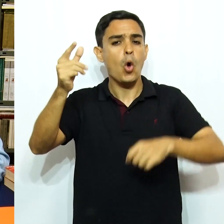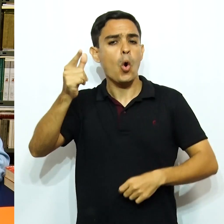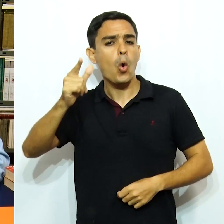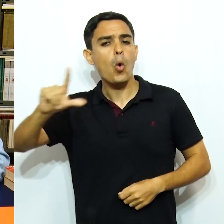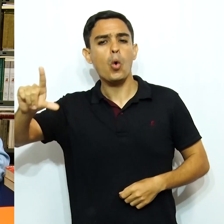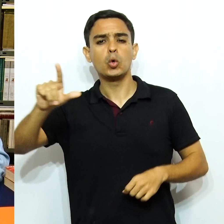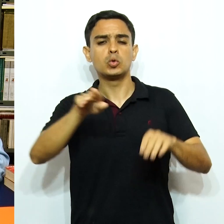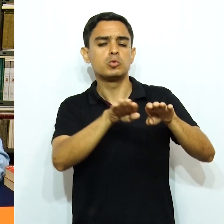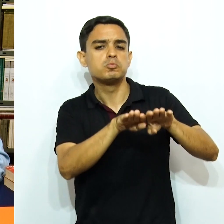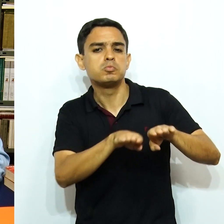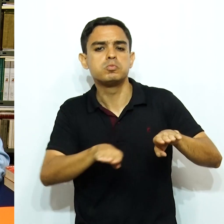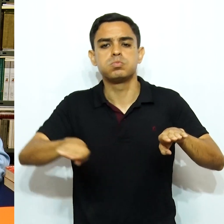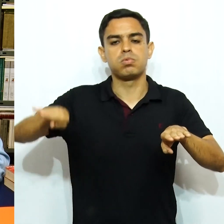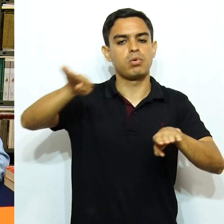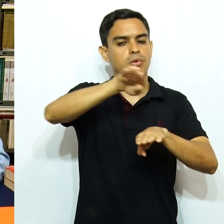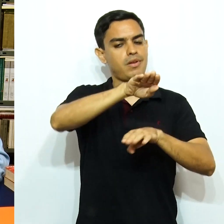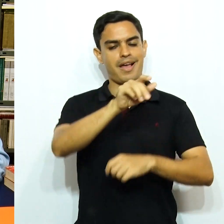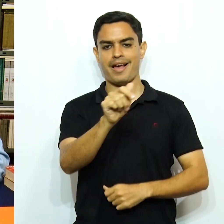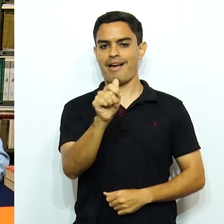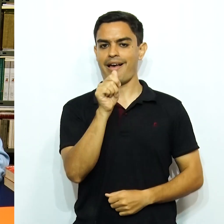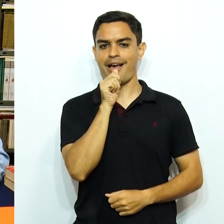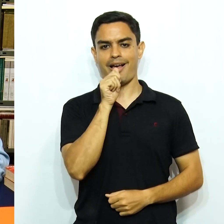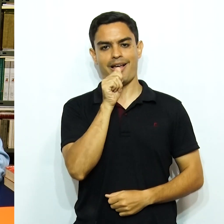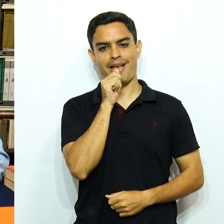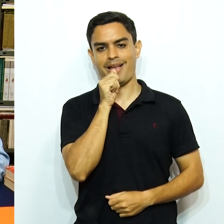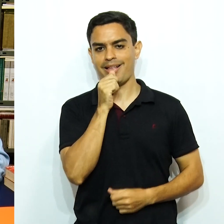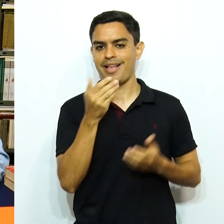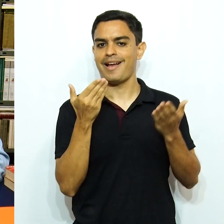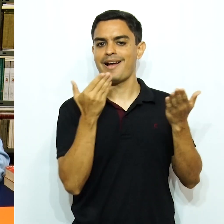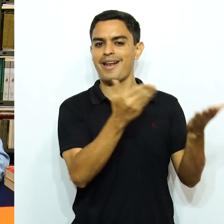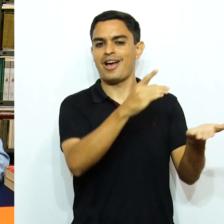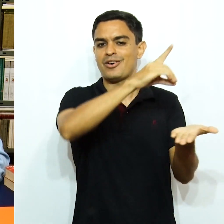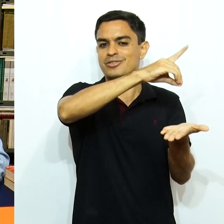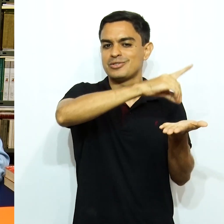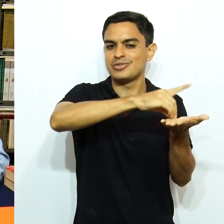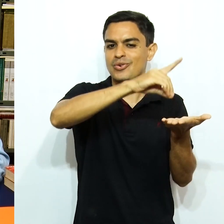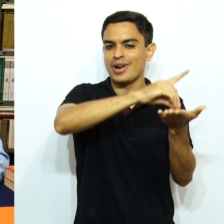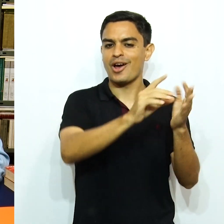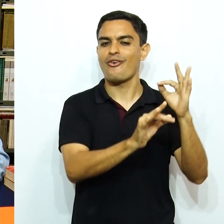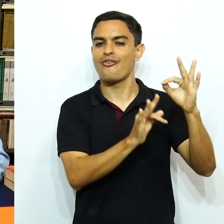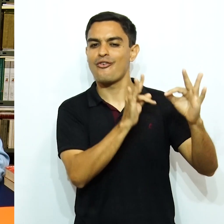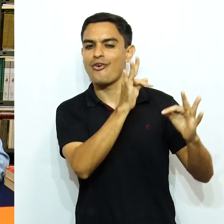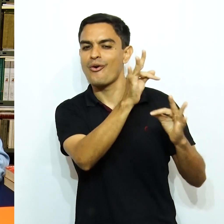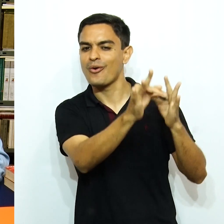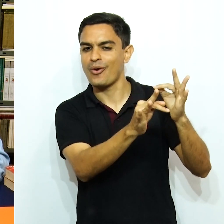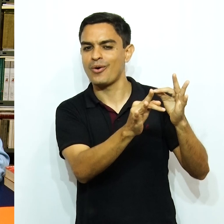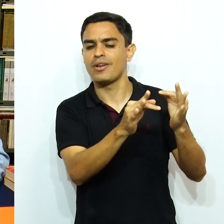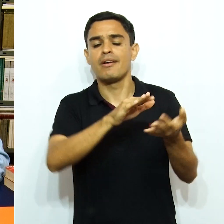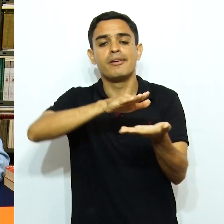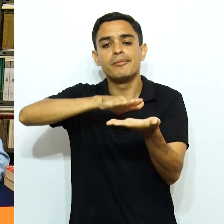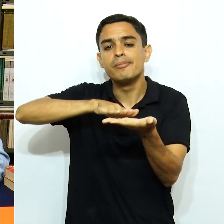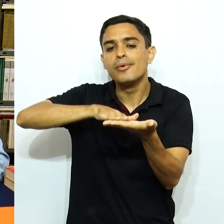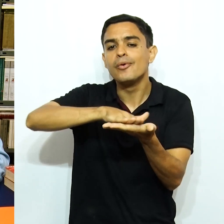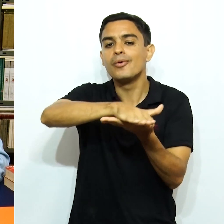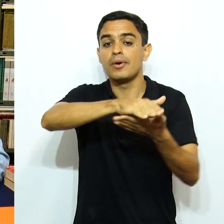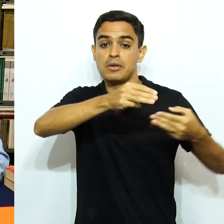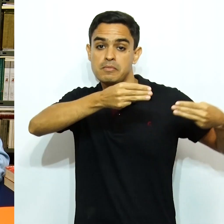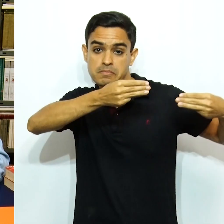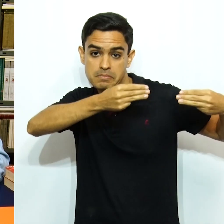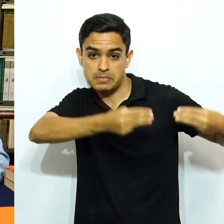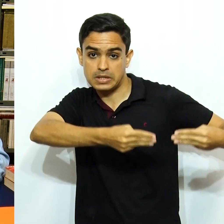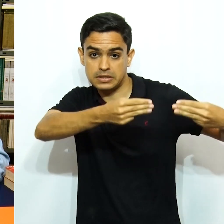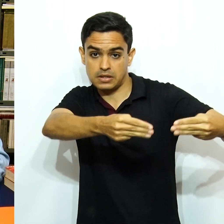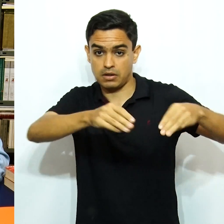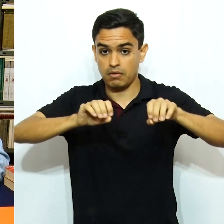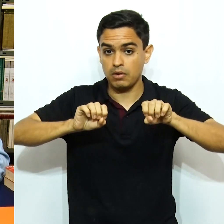ousou, nenhum folclorista, nenhum estudioso da cultura popular brasileira, ousou superar o Dicionário Brasileiro do Folclore. Ele foi publicado pelo